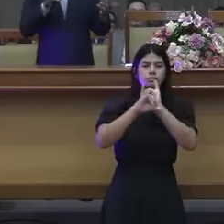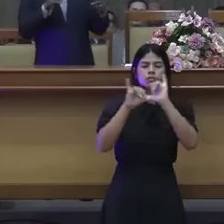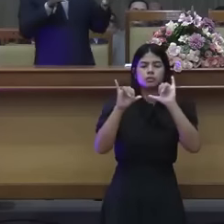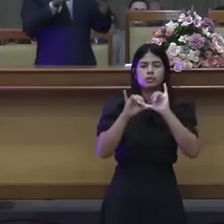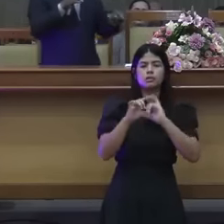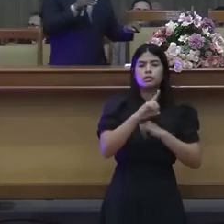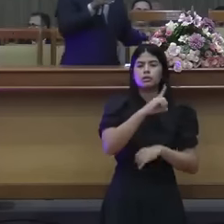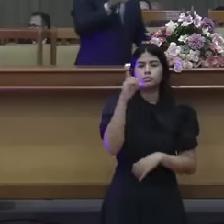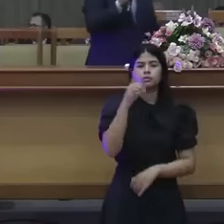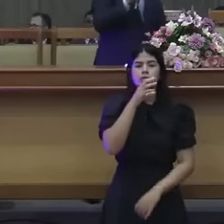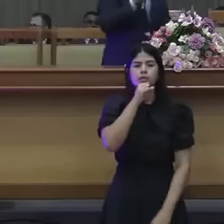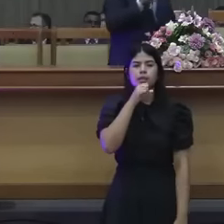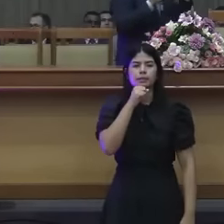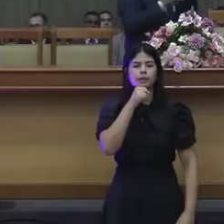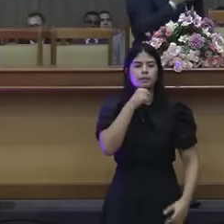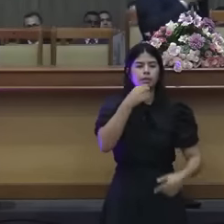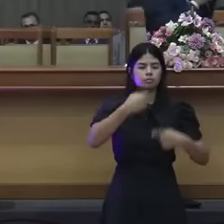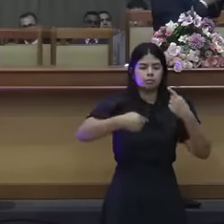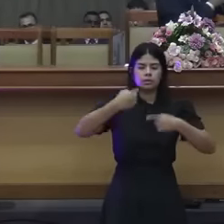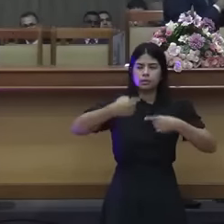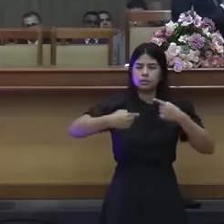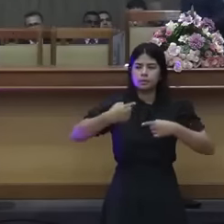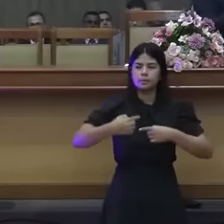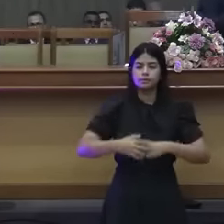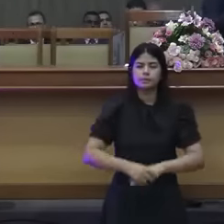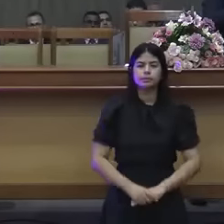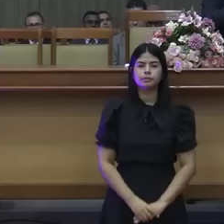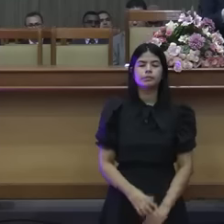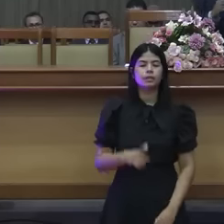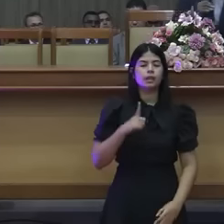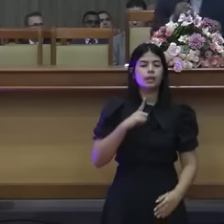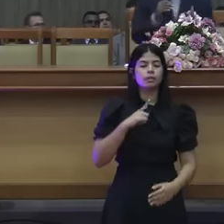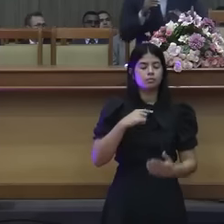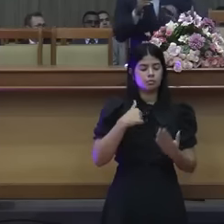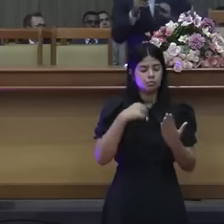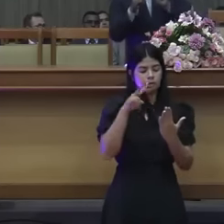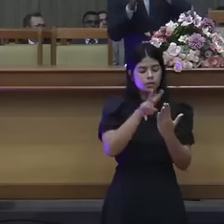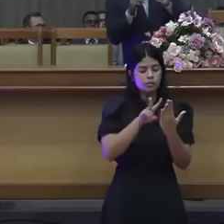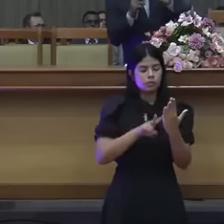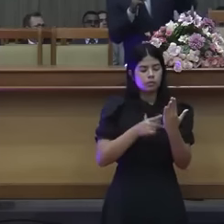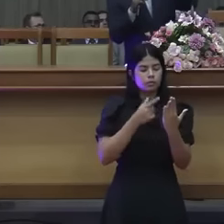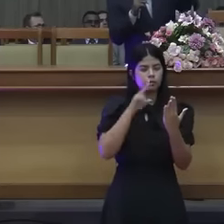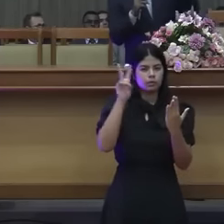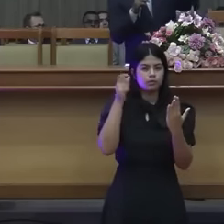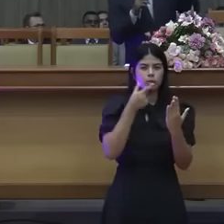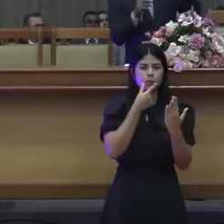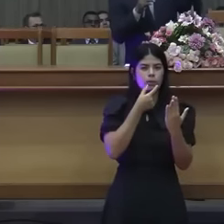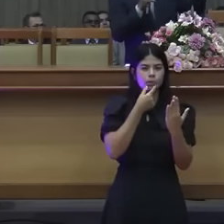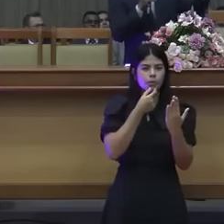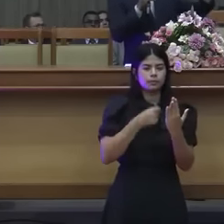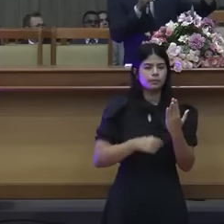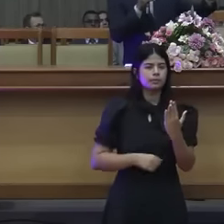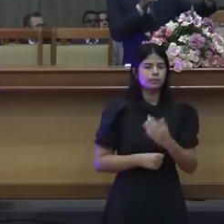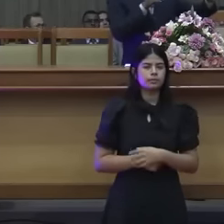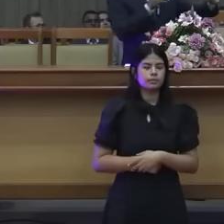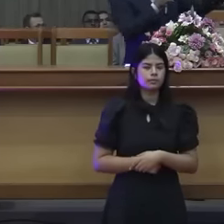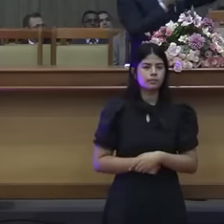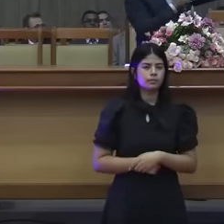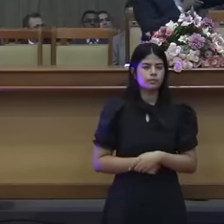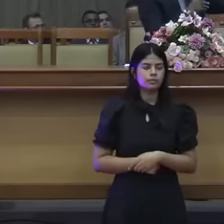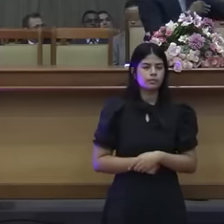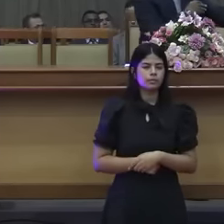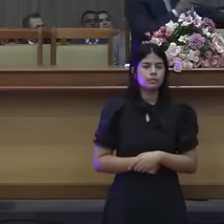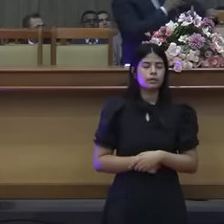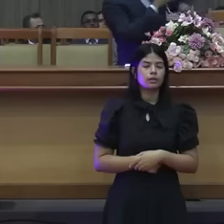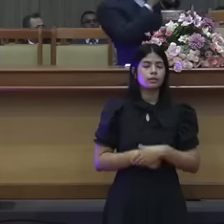E eu li um teólogo, um exegeta adventista, que ele mostra que muitos criaram, ele mesmo mostra, que